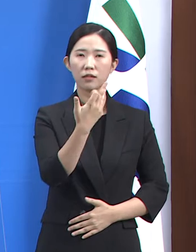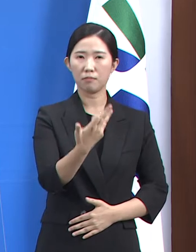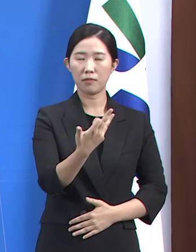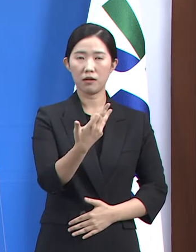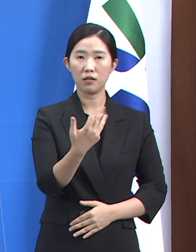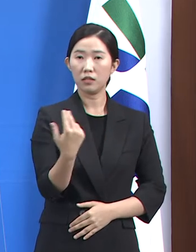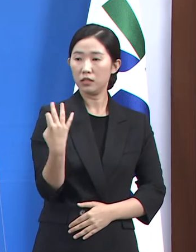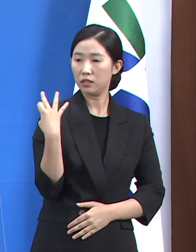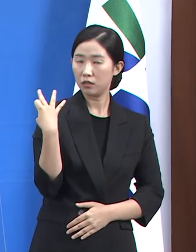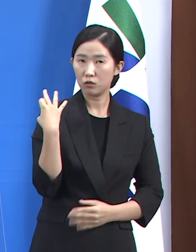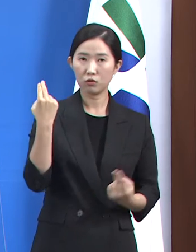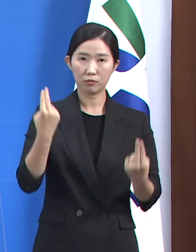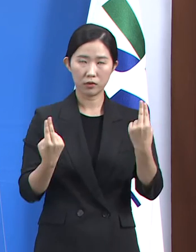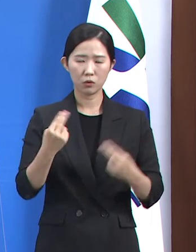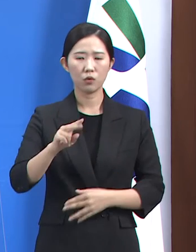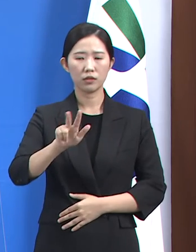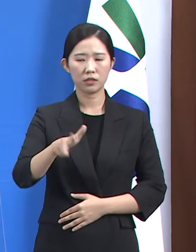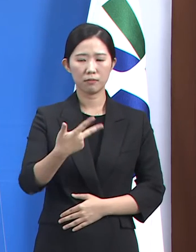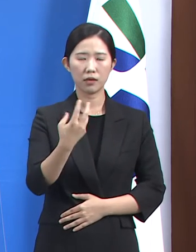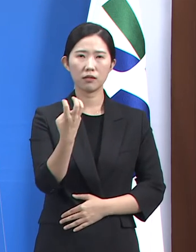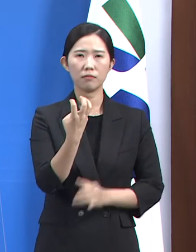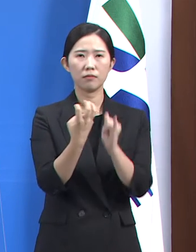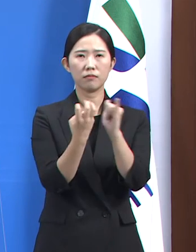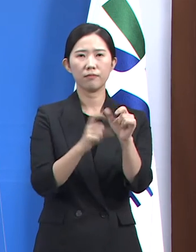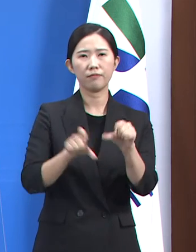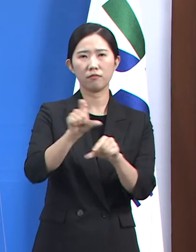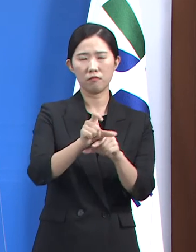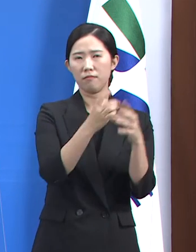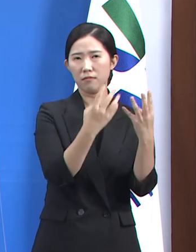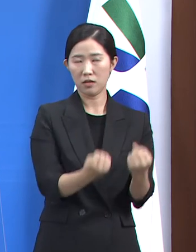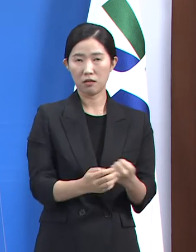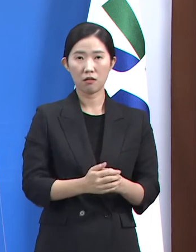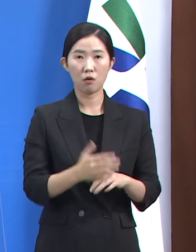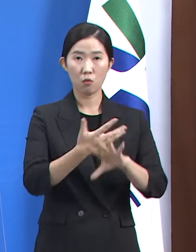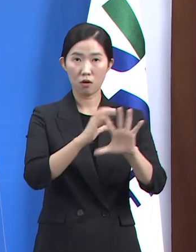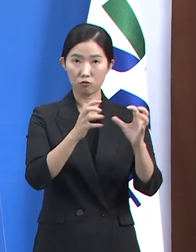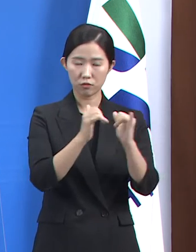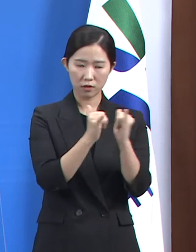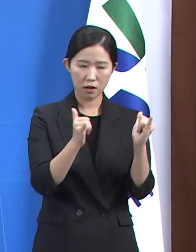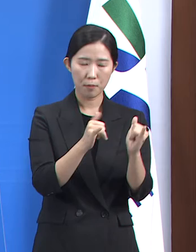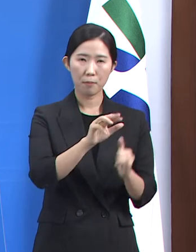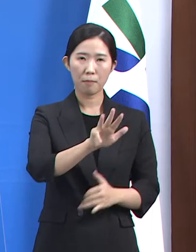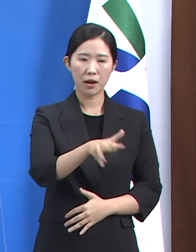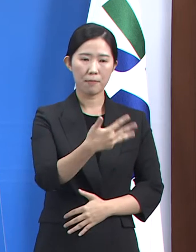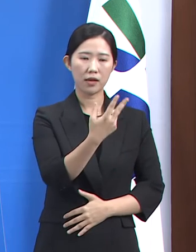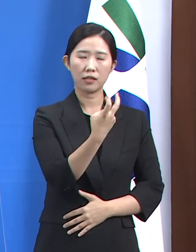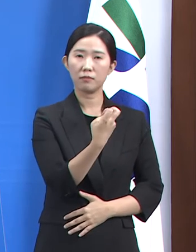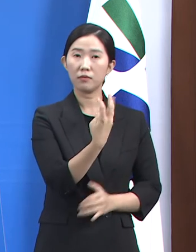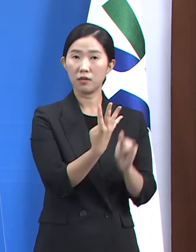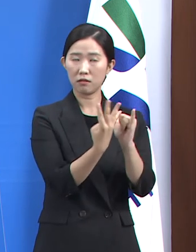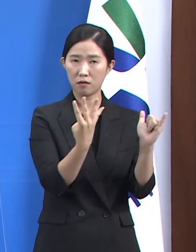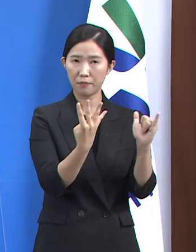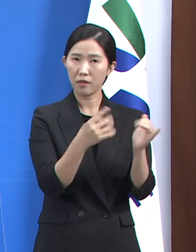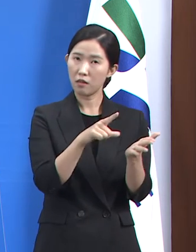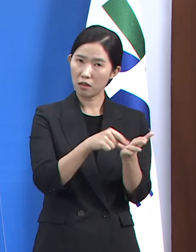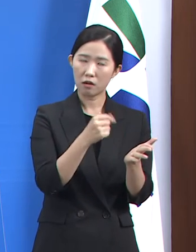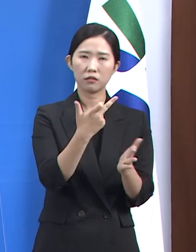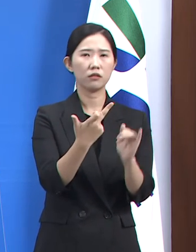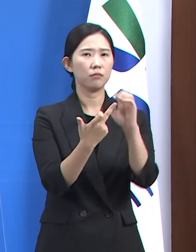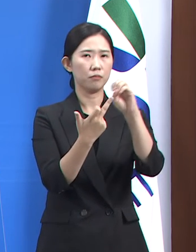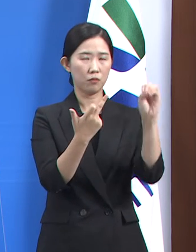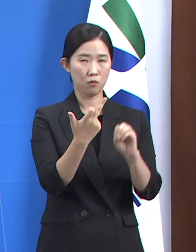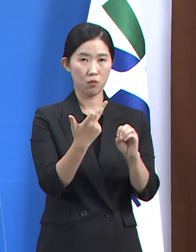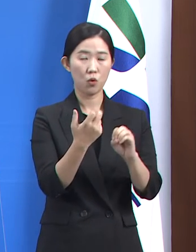전주 대비 730명 증가했습니다. 이 중 외국인은 824명으로 전체 확진자의 17%에